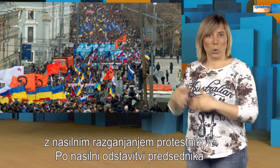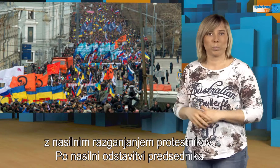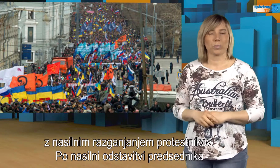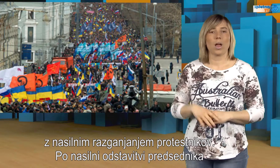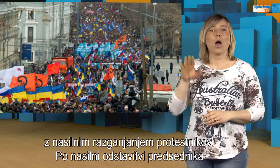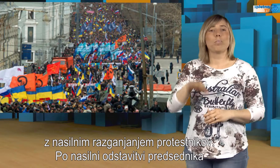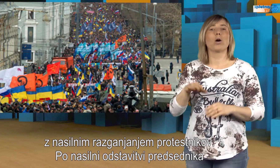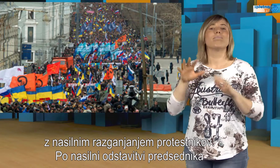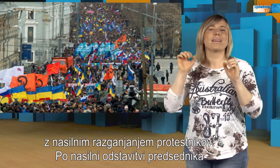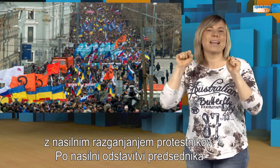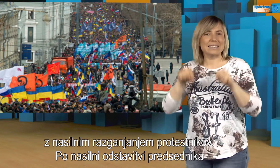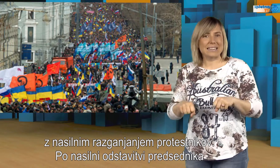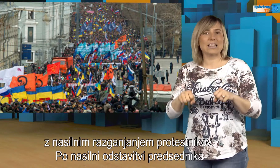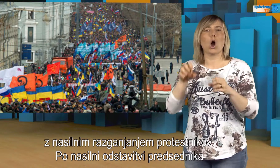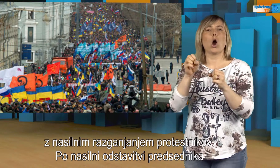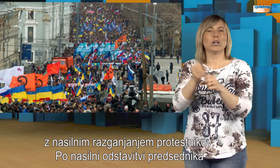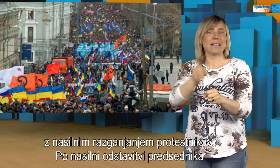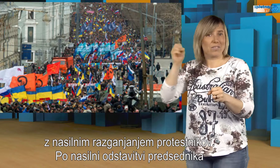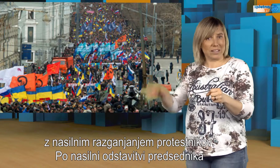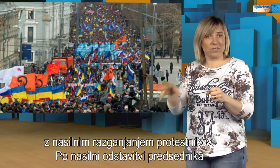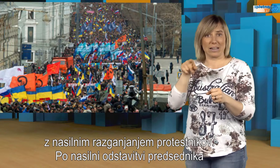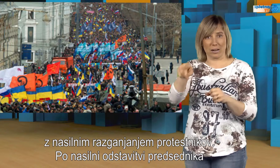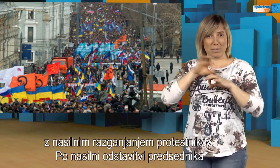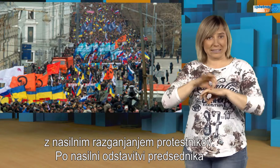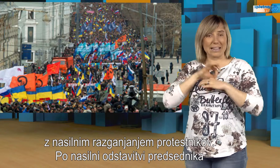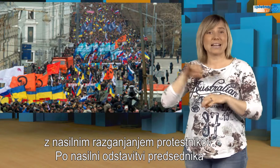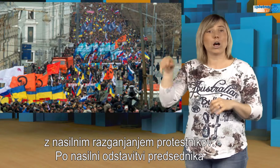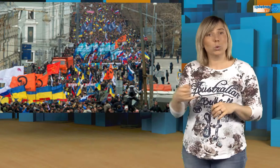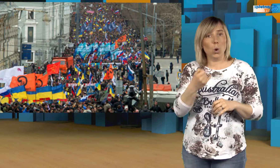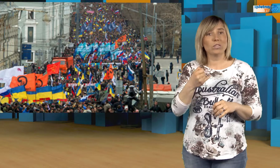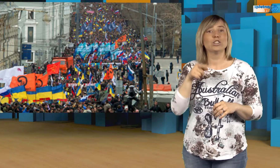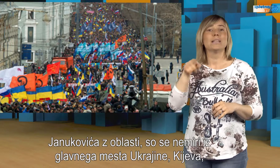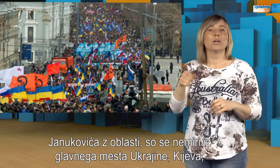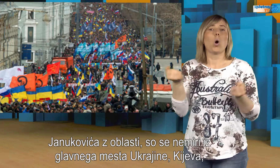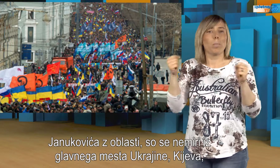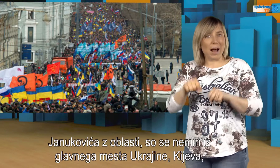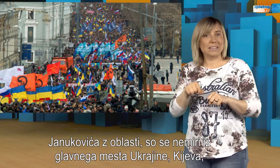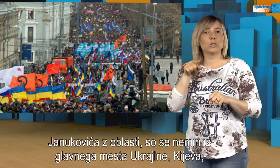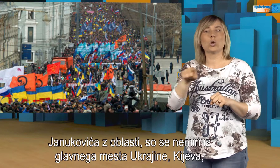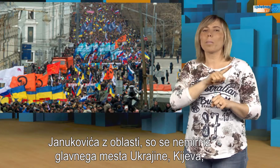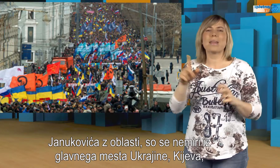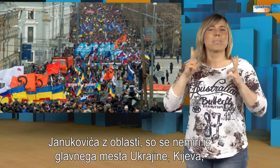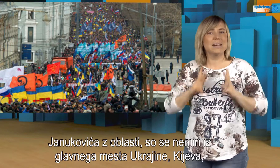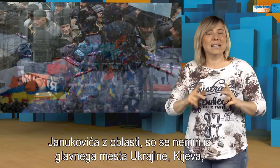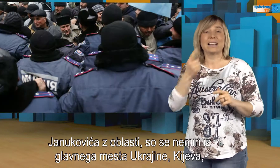Po nasilni odstavitvi predsednika Janukoviča z oblasti so se na miri iz glavnega mesta Ukrajine, Kijeva,